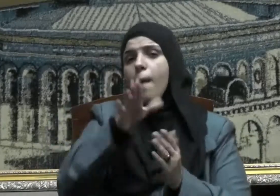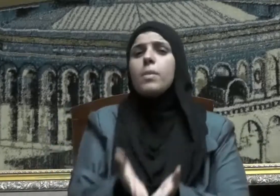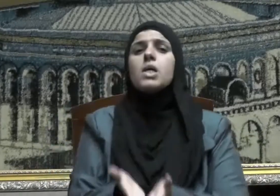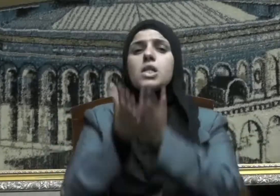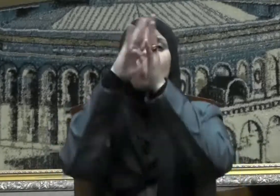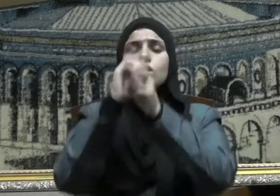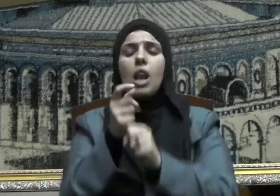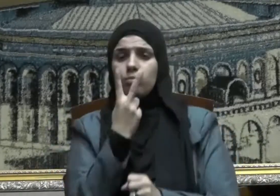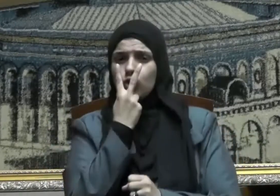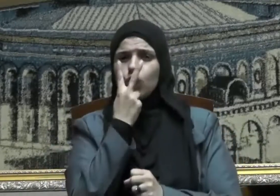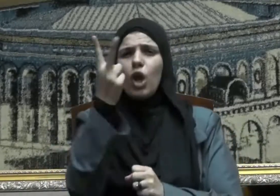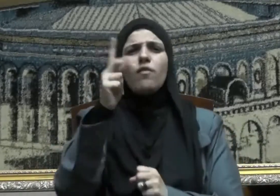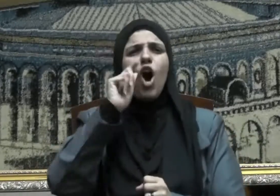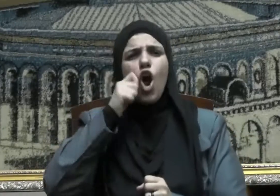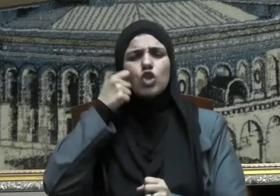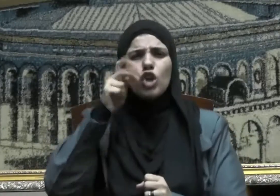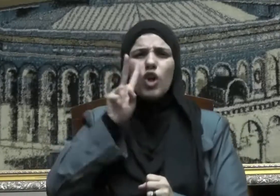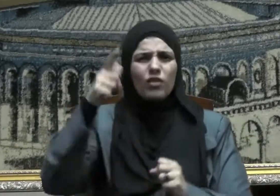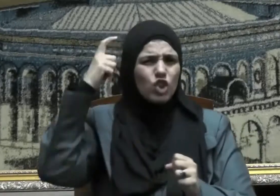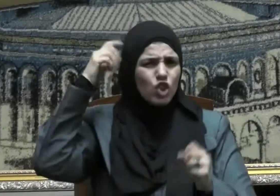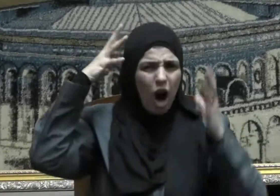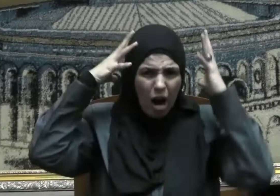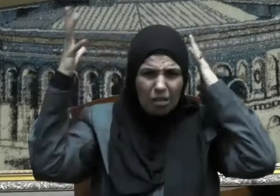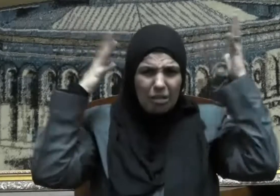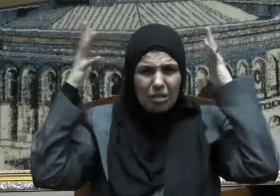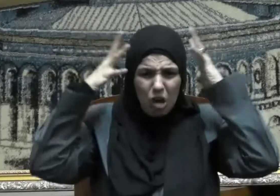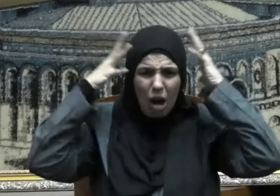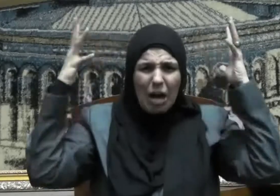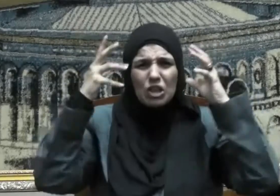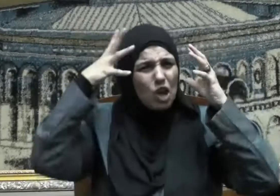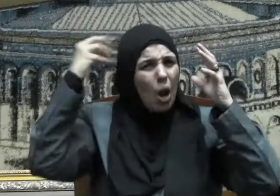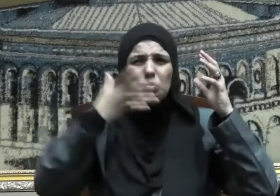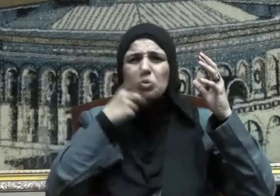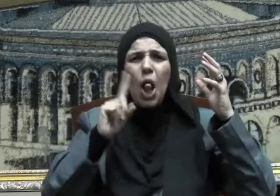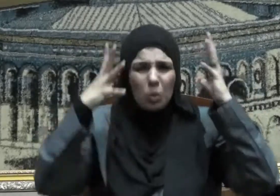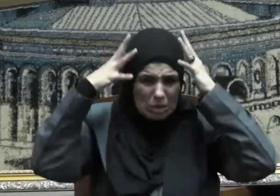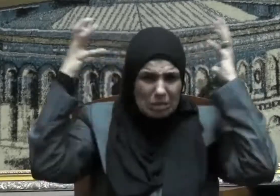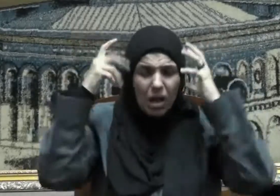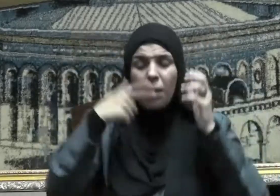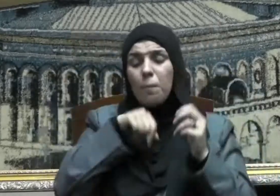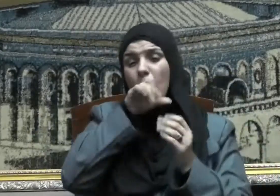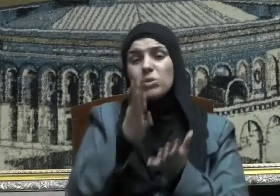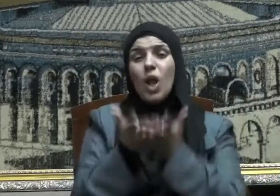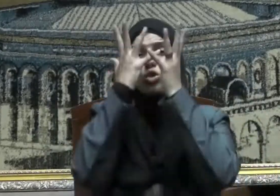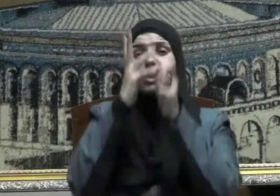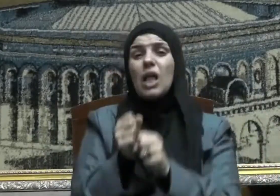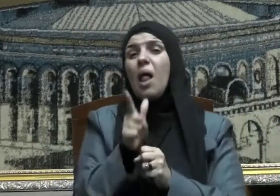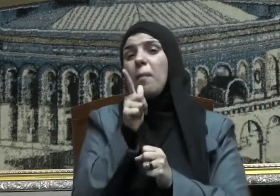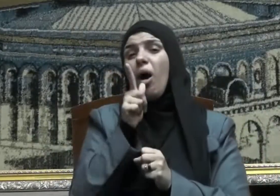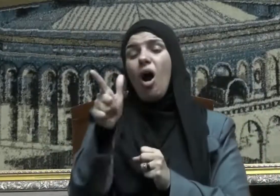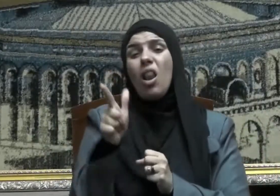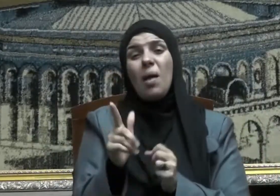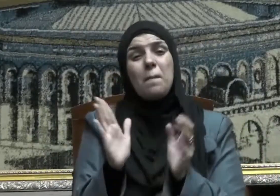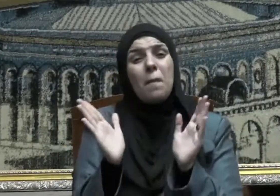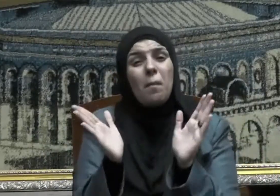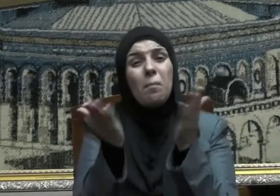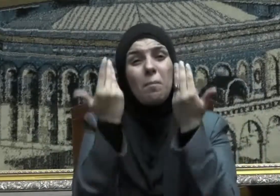الله عليه وسلم رجلا شعثا قد تفرق شعره فقال صلى الله عليه